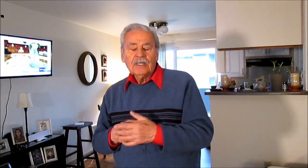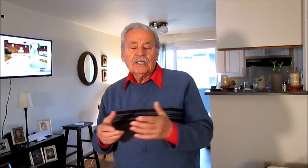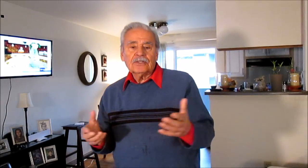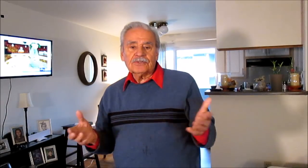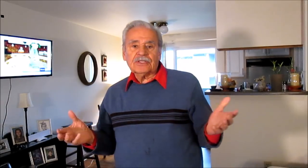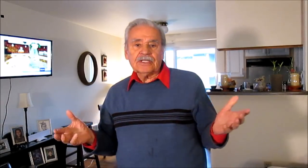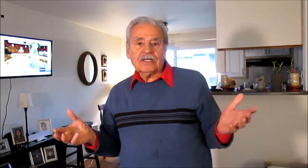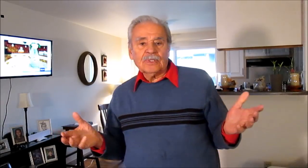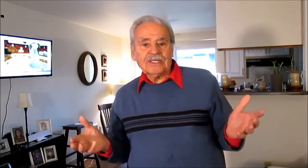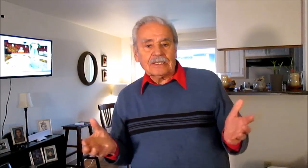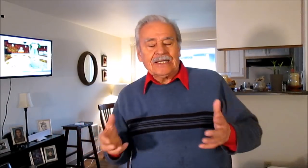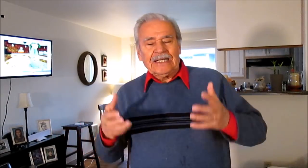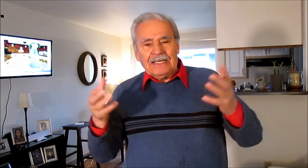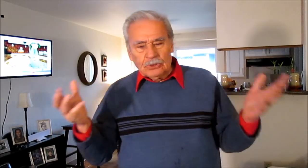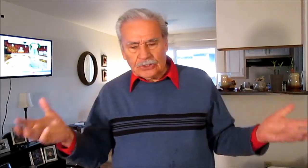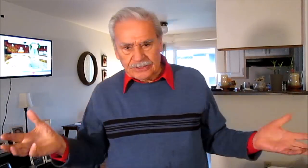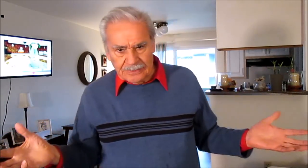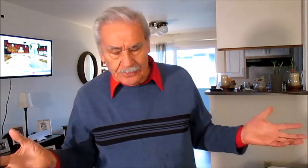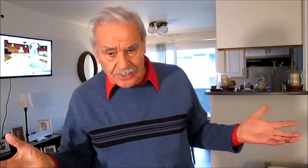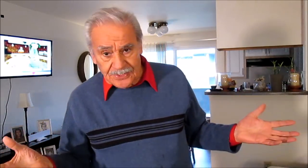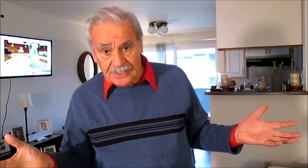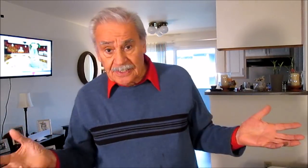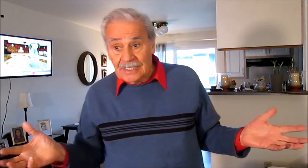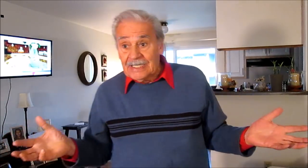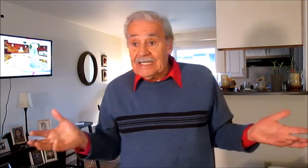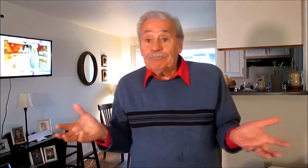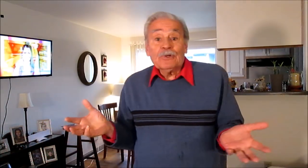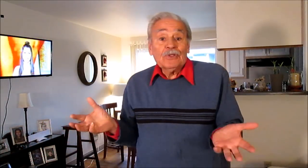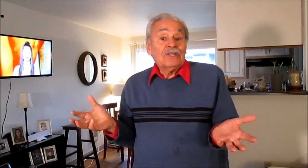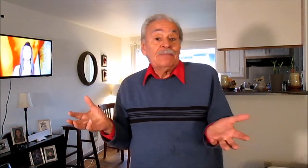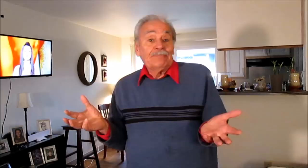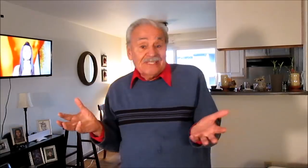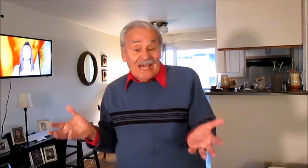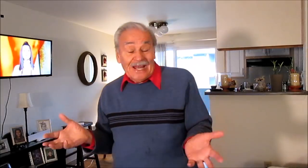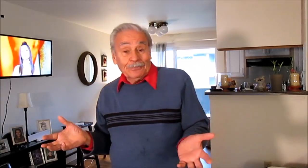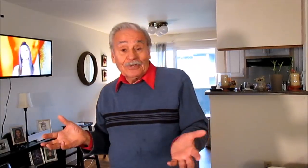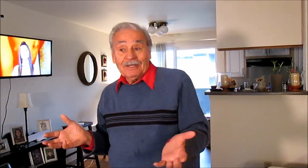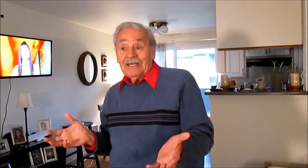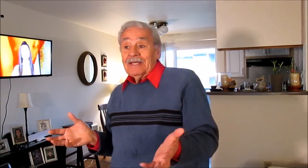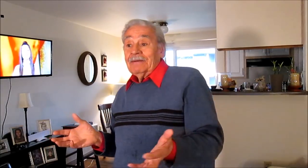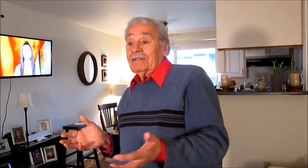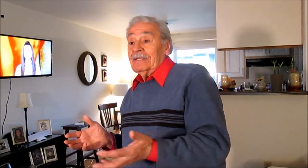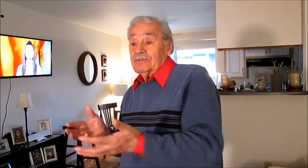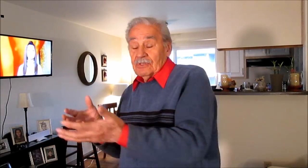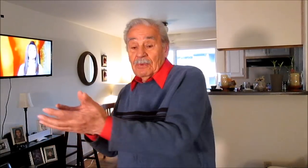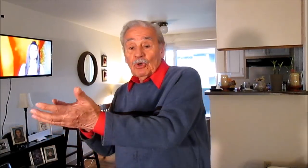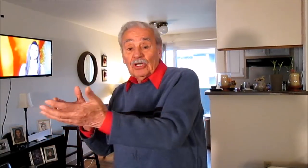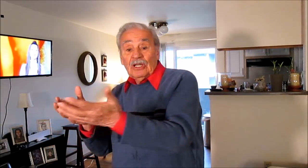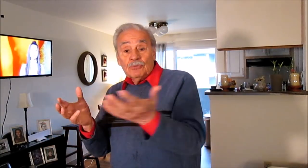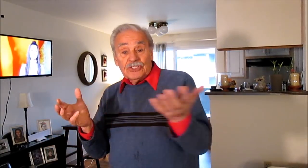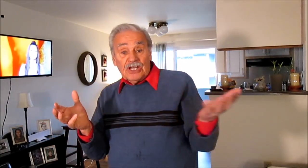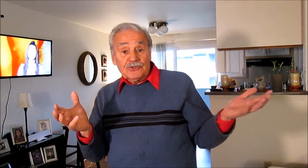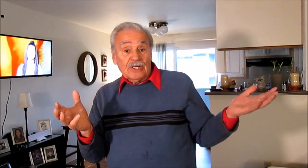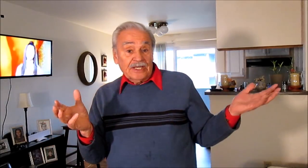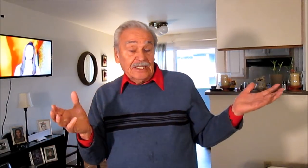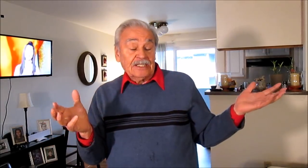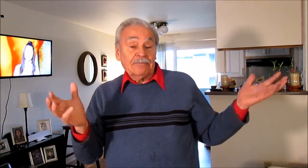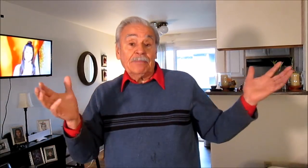entonces te das cuenta qué labor tenemos que hacer y por dónde empezar porque yo veo que a los muchachos la gente me